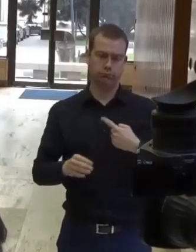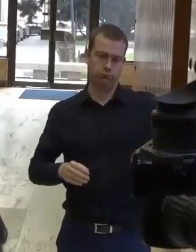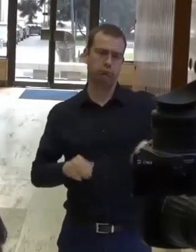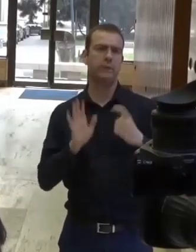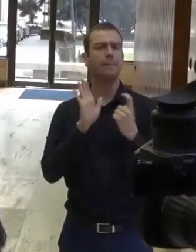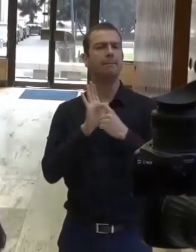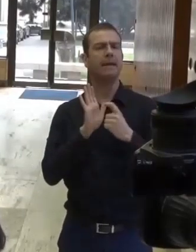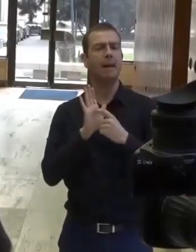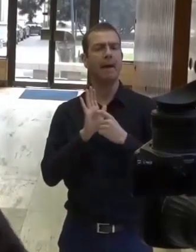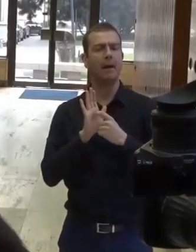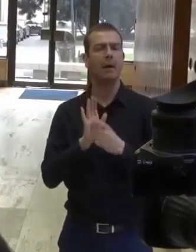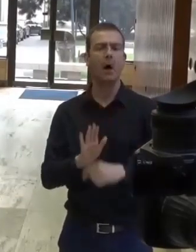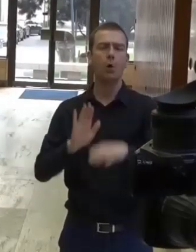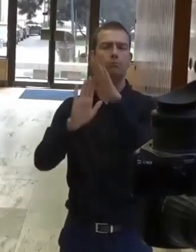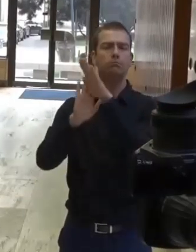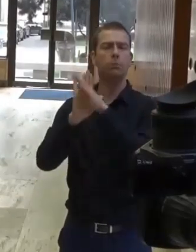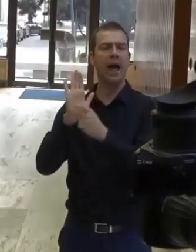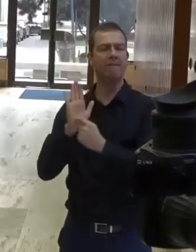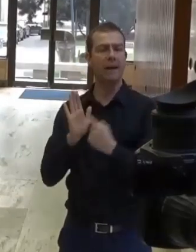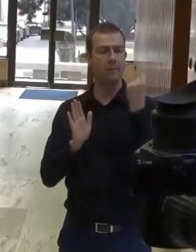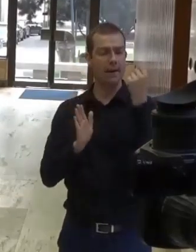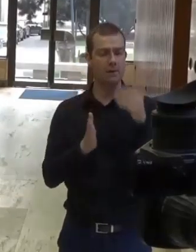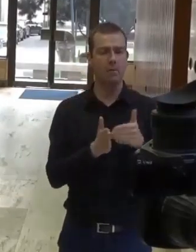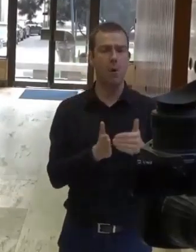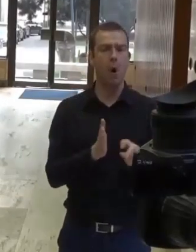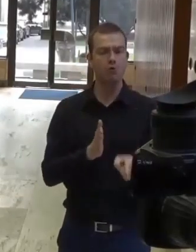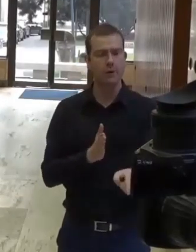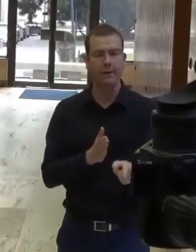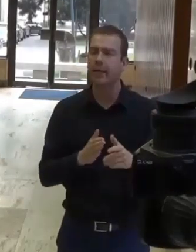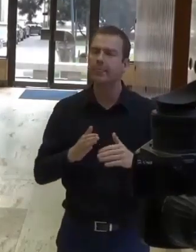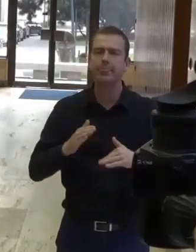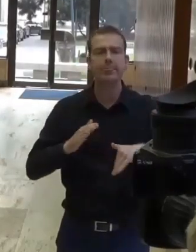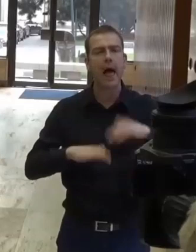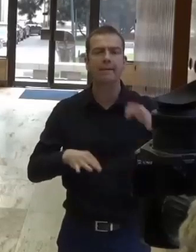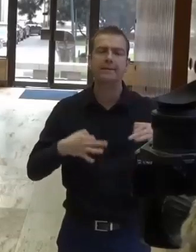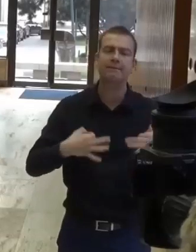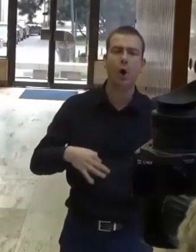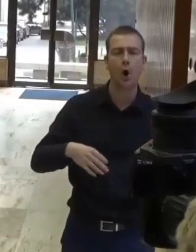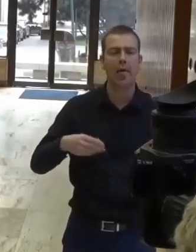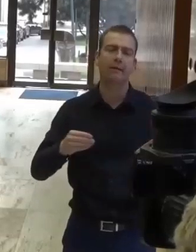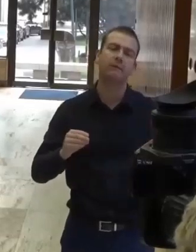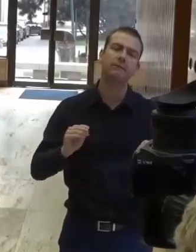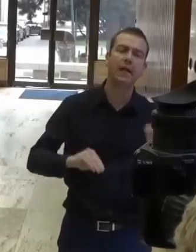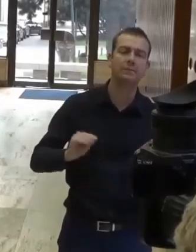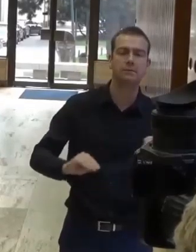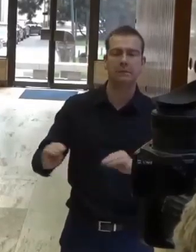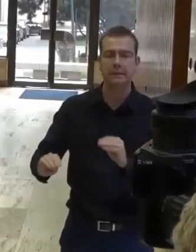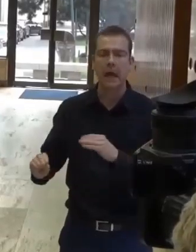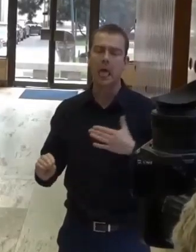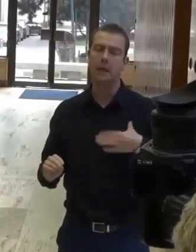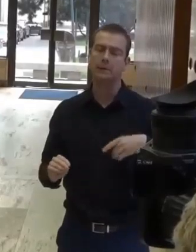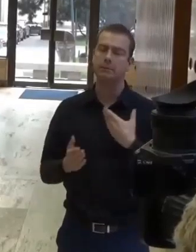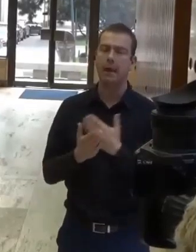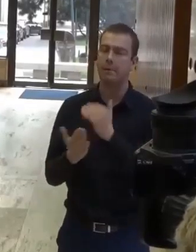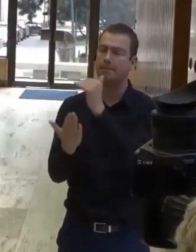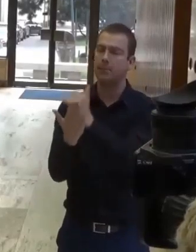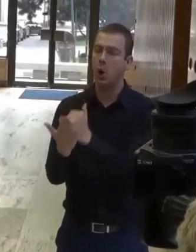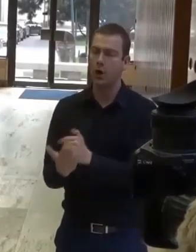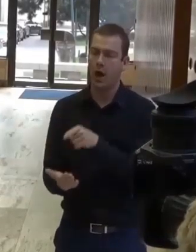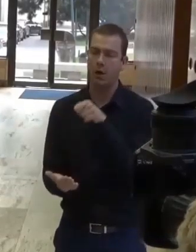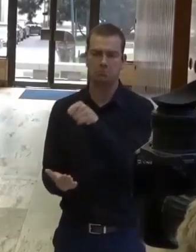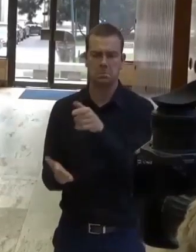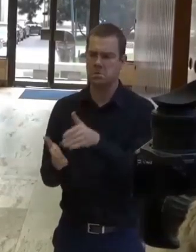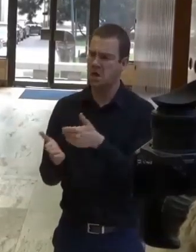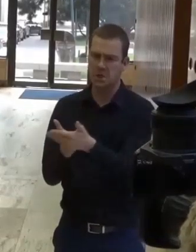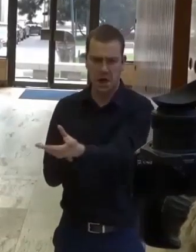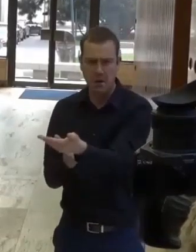boli čo najflexibilnejšie. To znamená, aby sme mohli prostriedky presúvať medzi jednotlivými prioritnými osami a okamžite ich